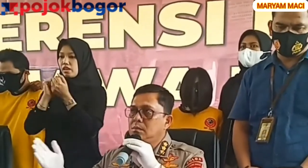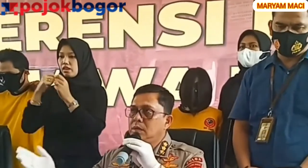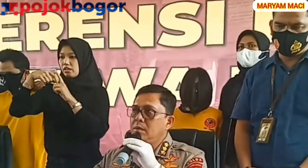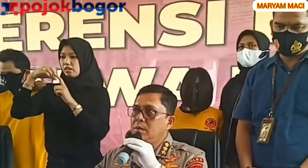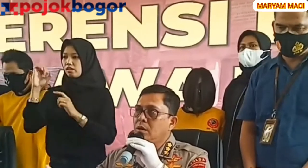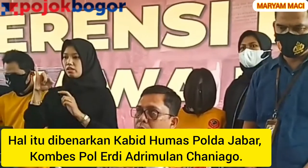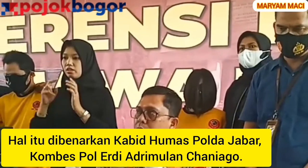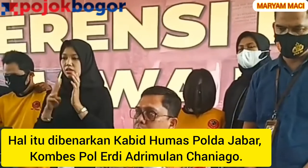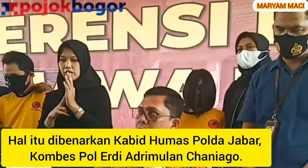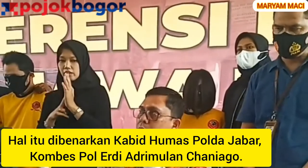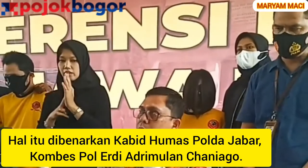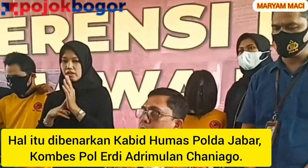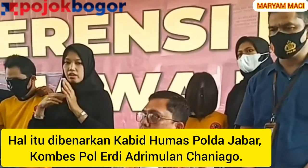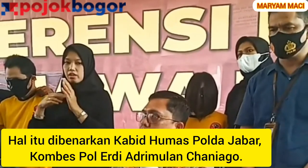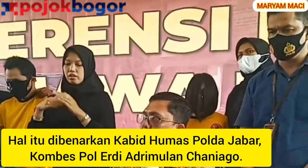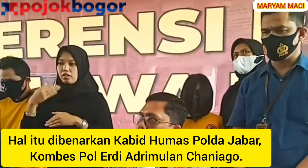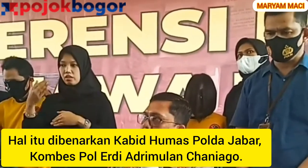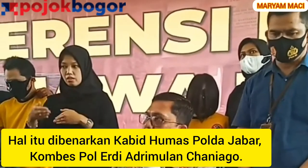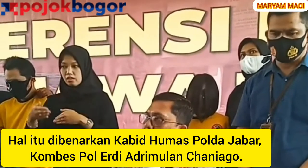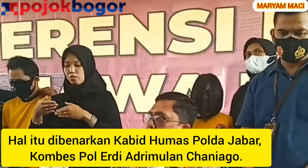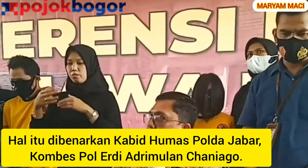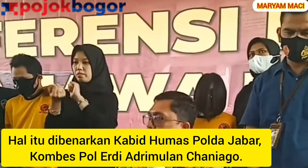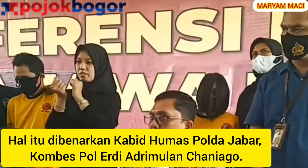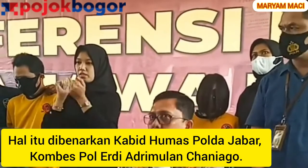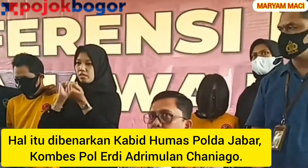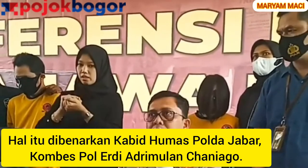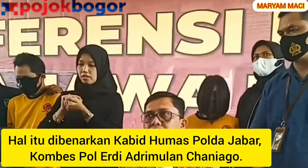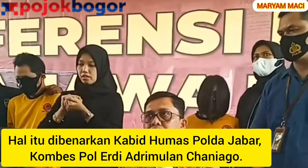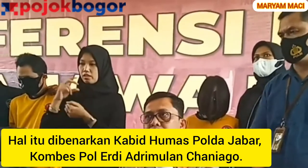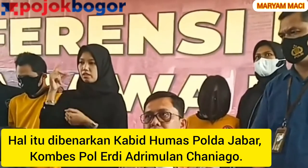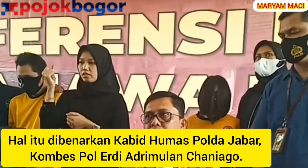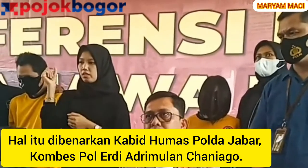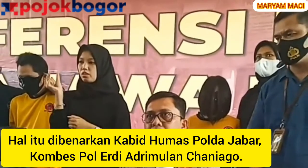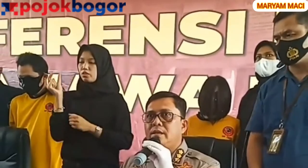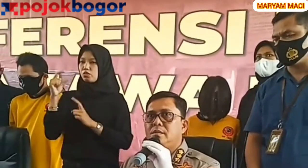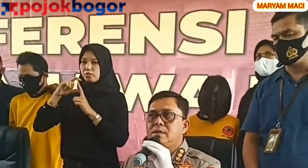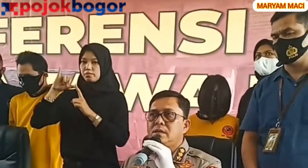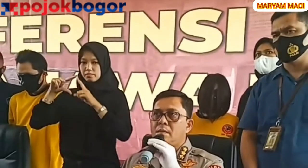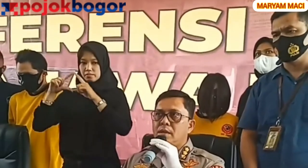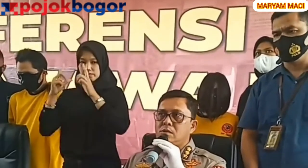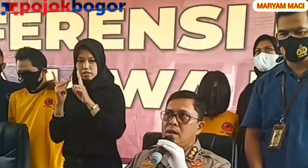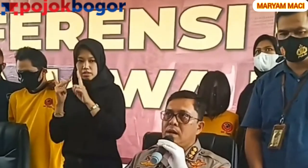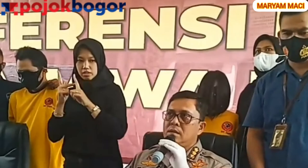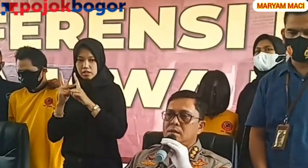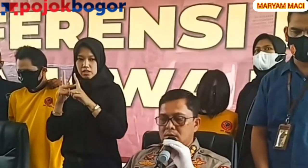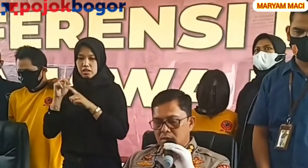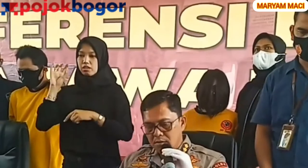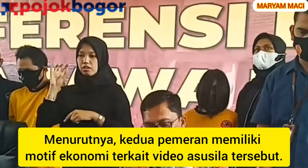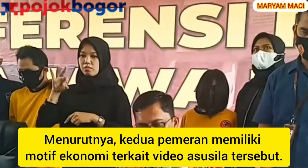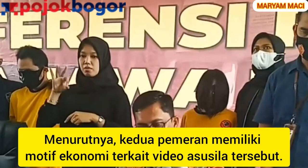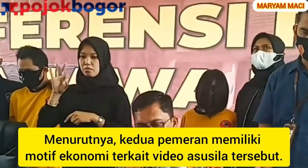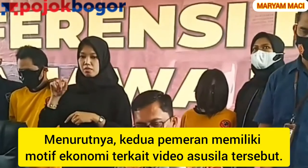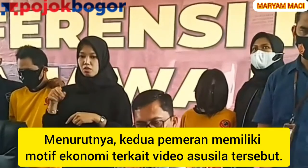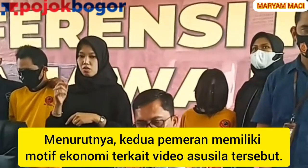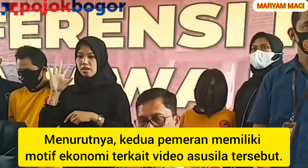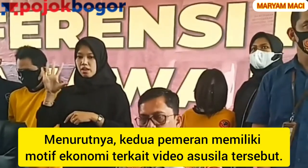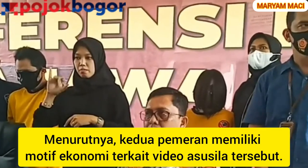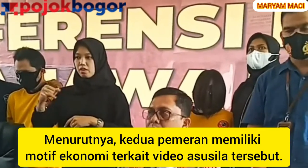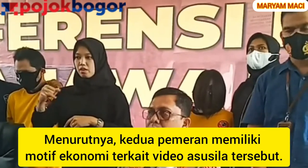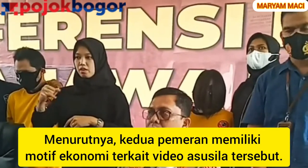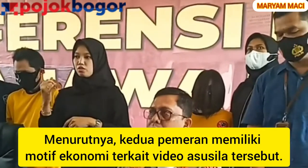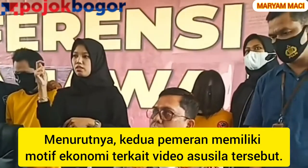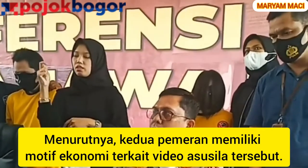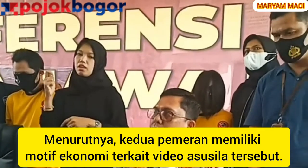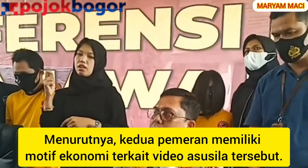dari bitcoin kemudian berubah lagi sampai ke rupiah nah ini sebesar 19,5 juta